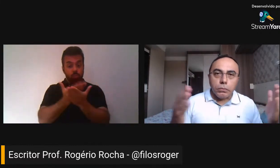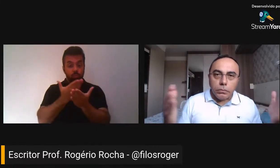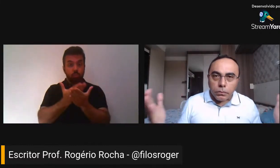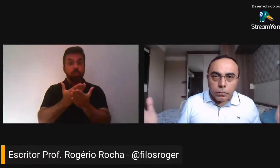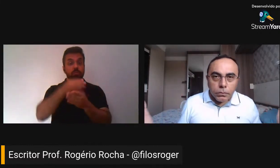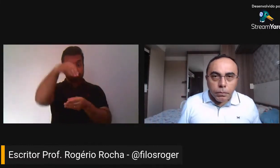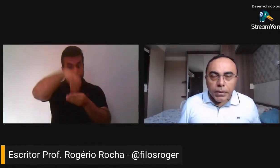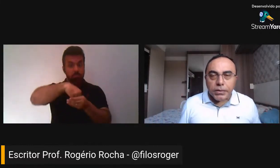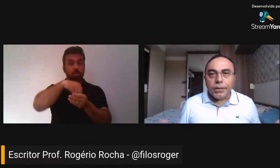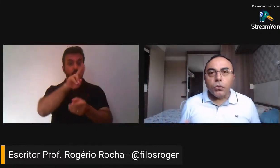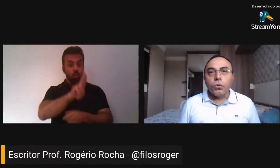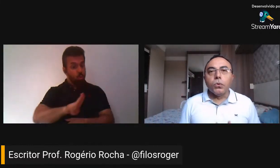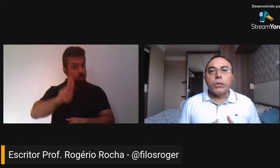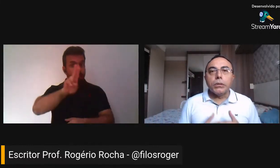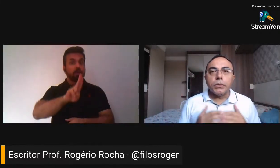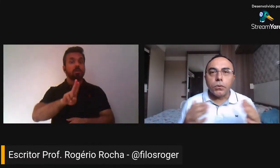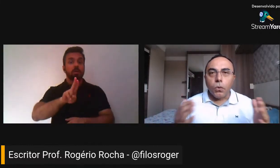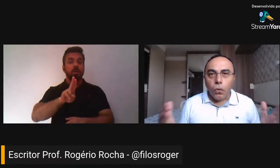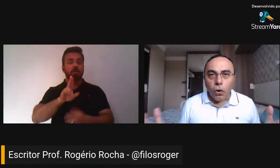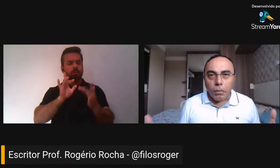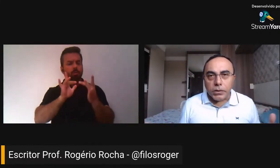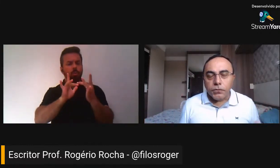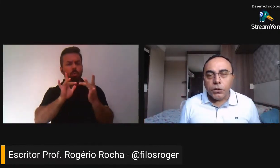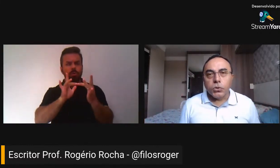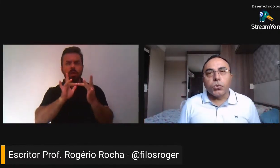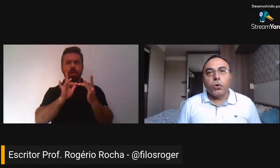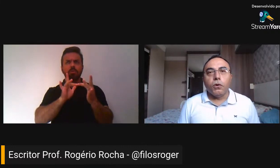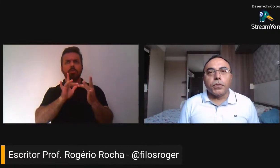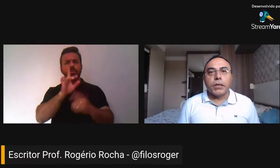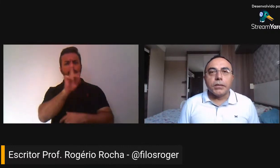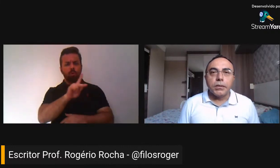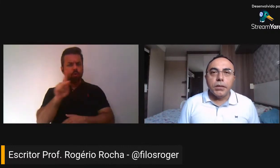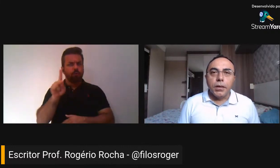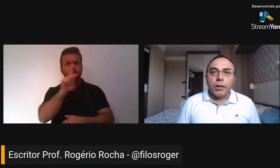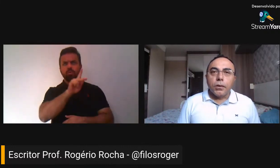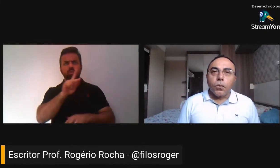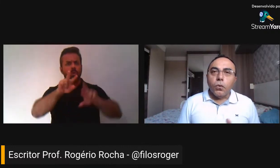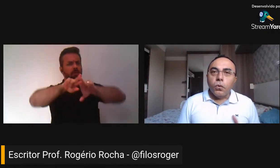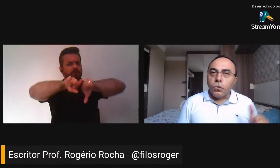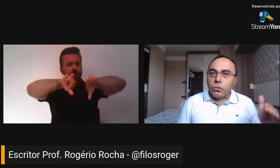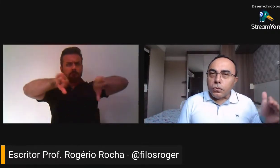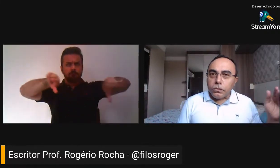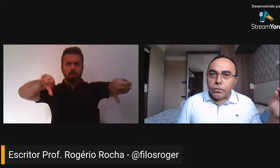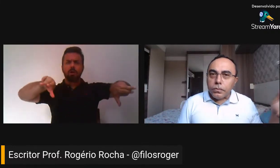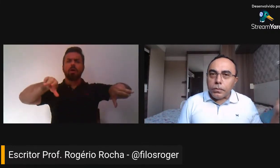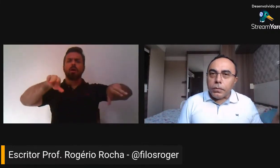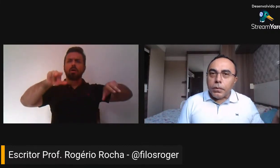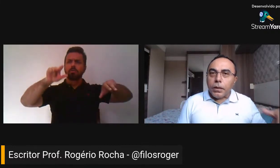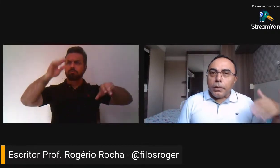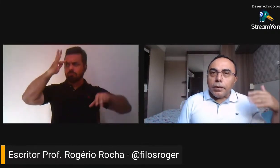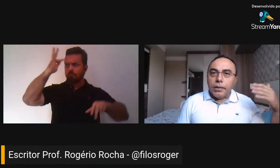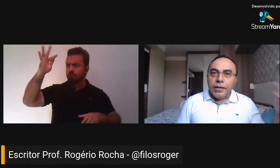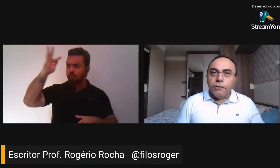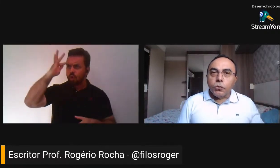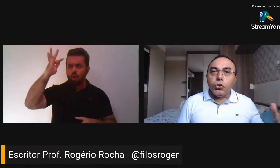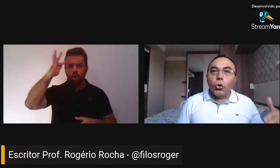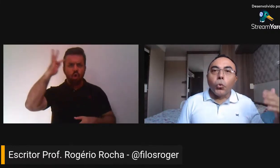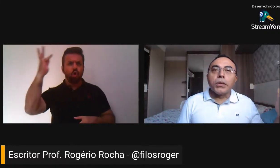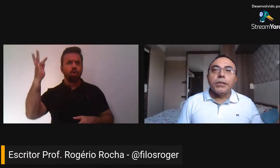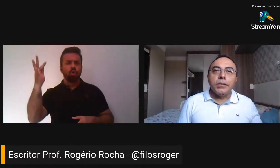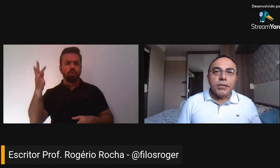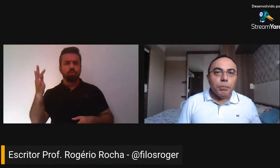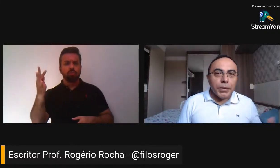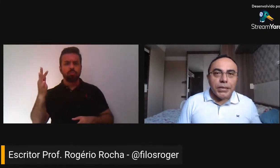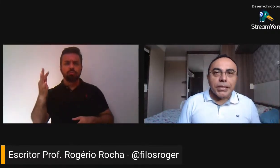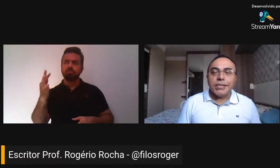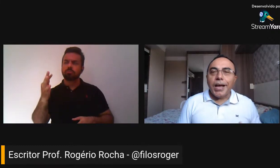pensadores, com obras filosóficas, com livros de